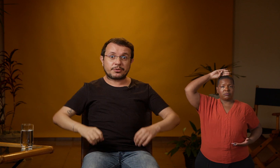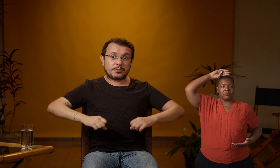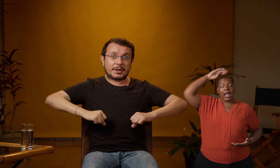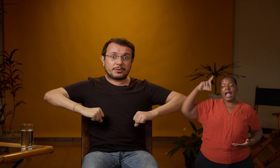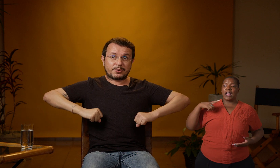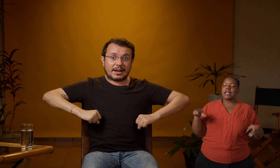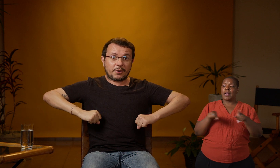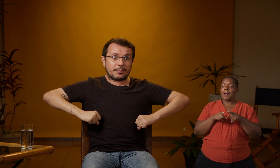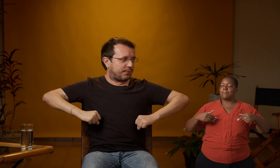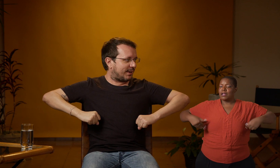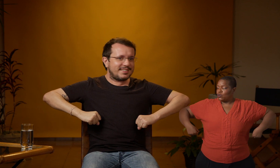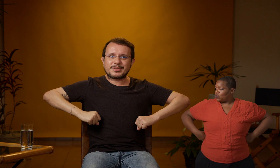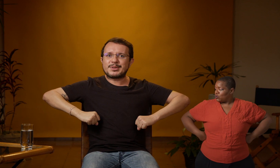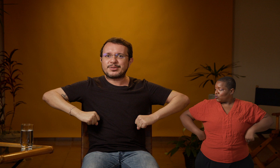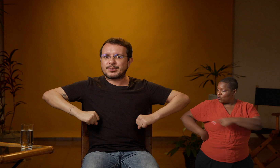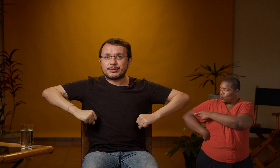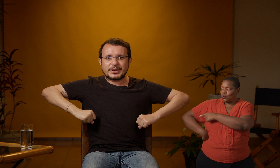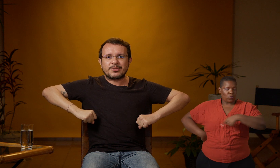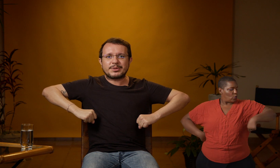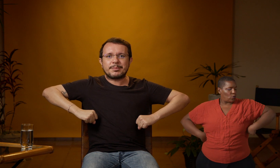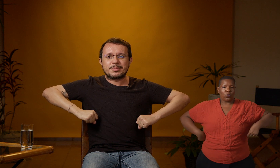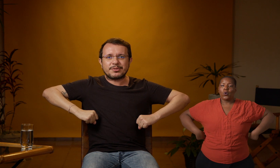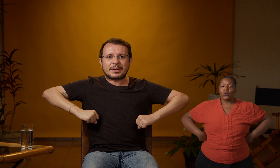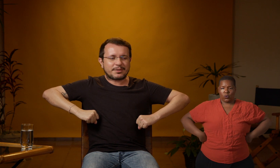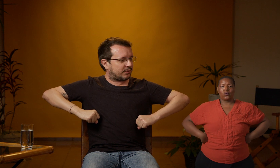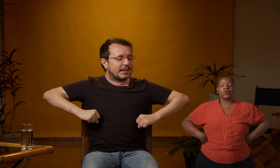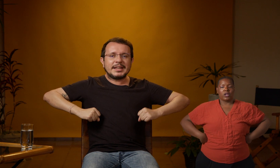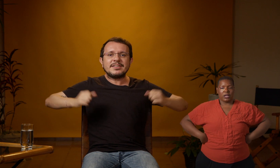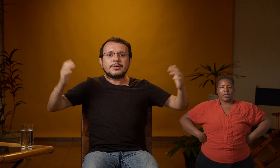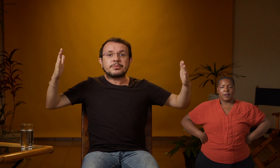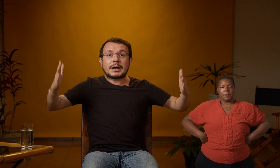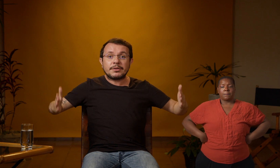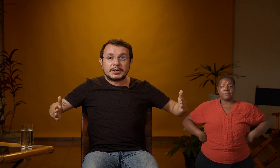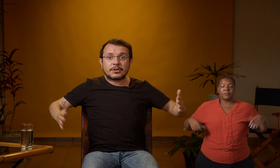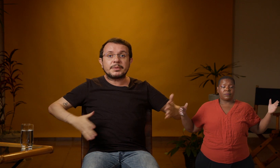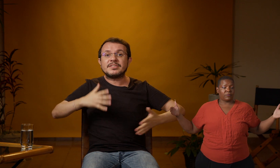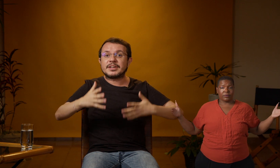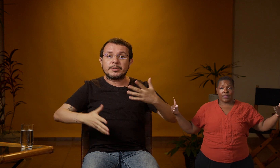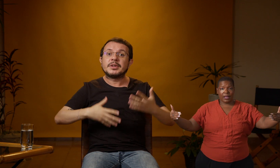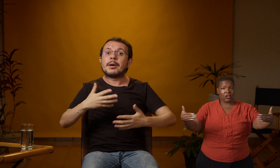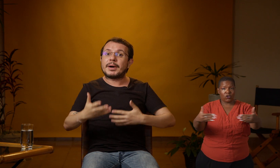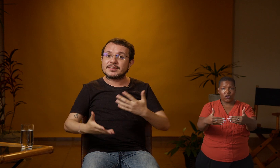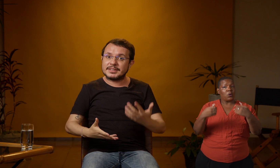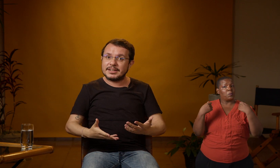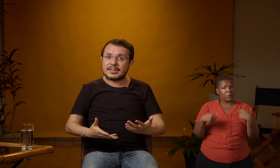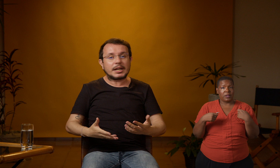costumamos usar como referência os nossos cotovelos quando abrimos os braços. Esse é o espaço que nós precisamos para sinalizar.